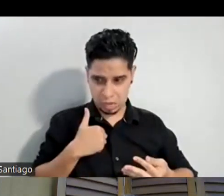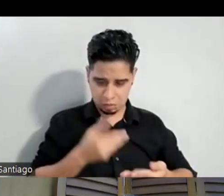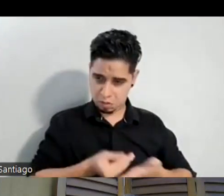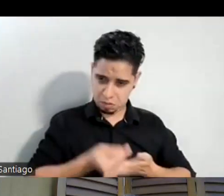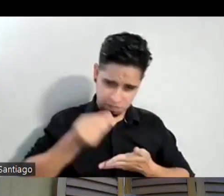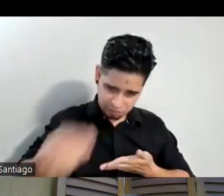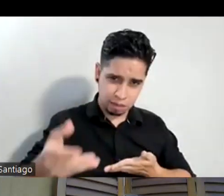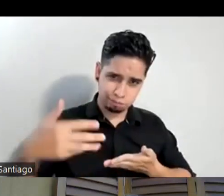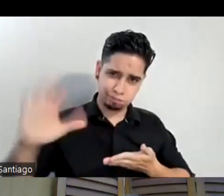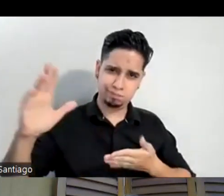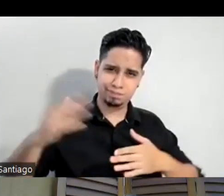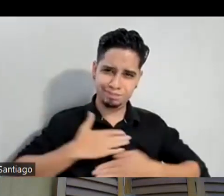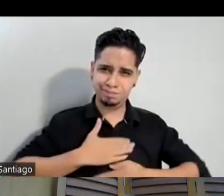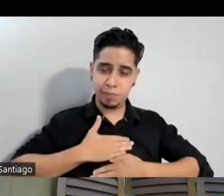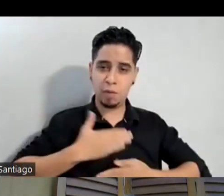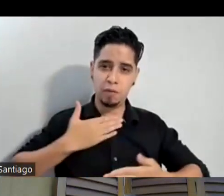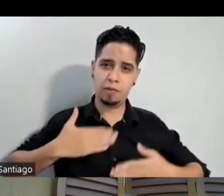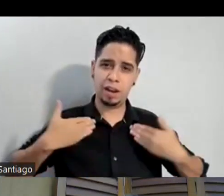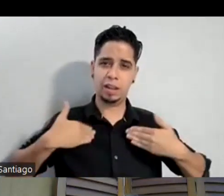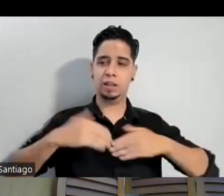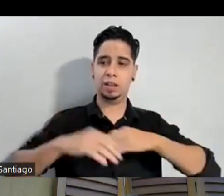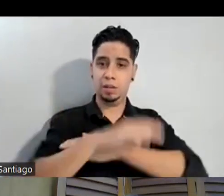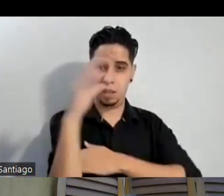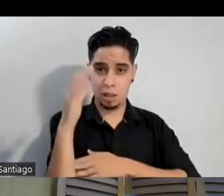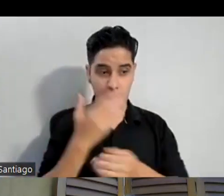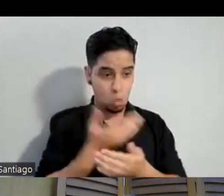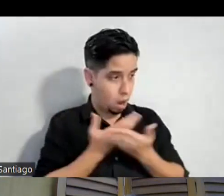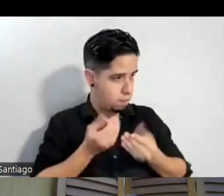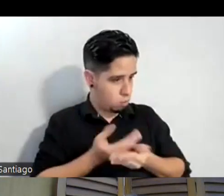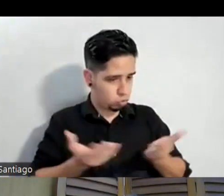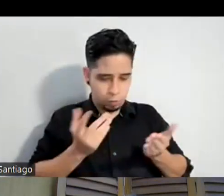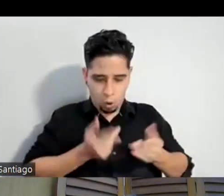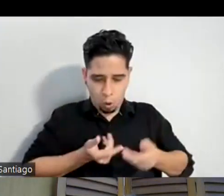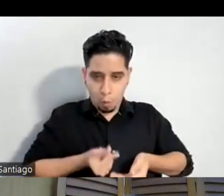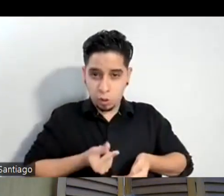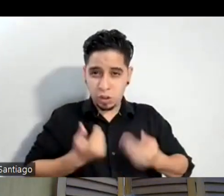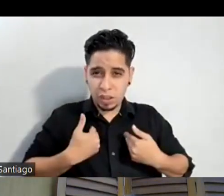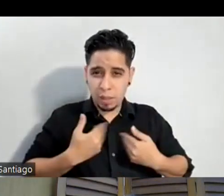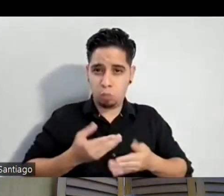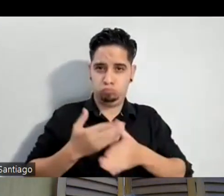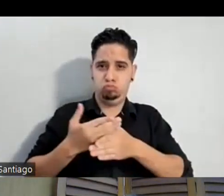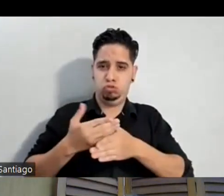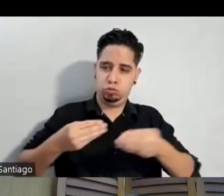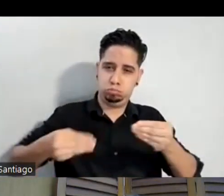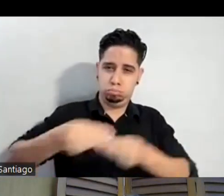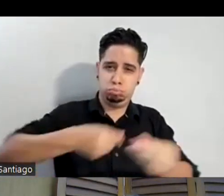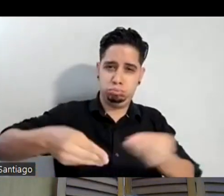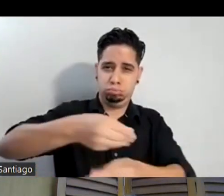y que tengas feliz navidad y aquí no hay mucho pero lo poquito que hay lo repartimos y lo dividimos para todo